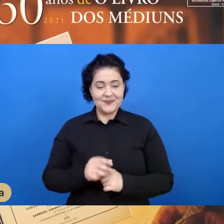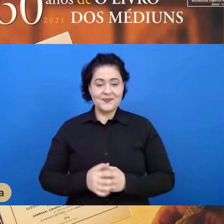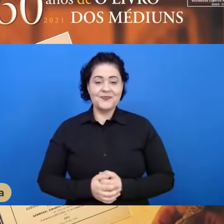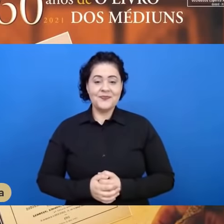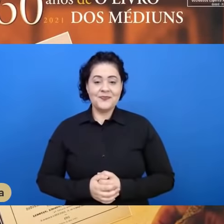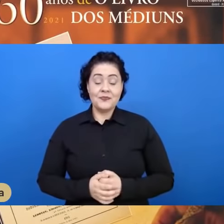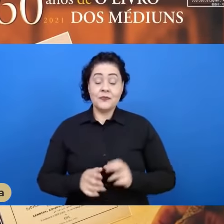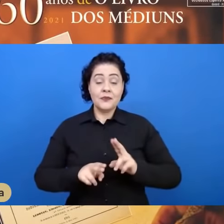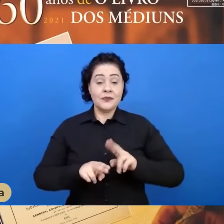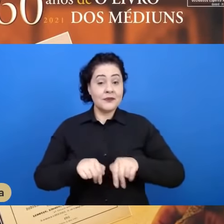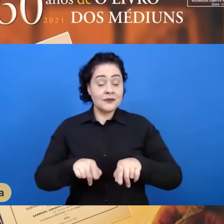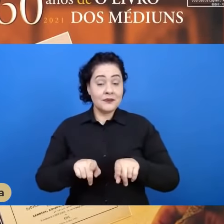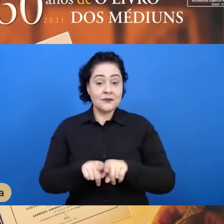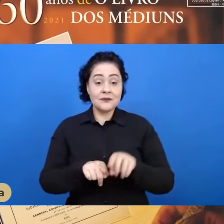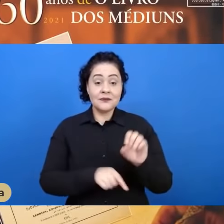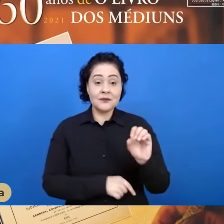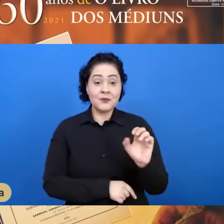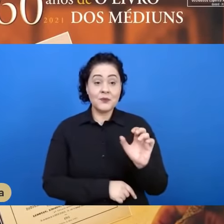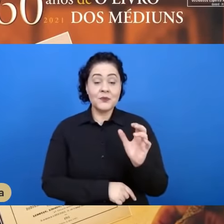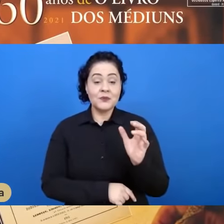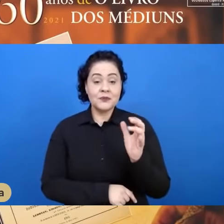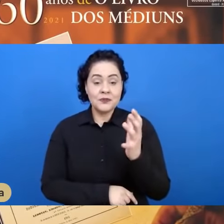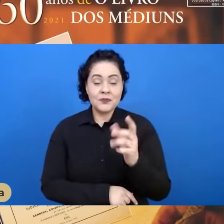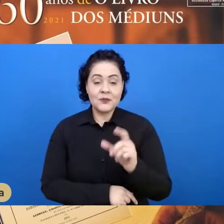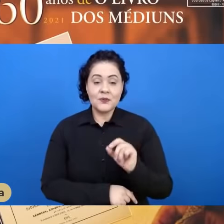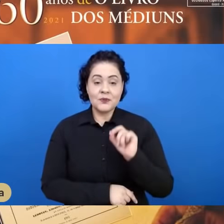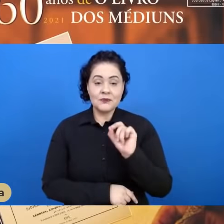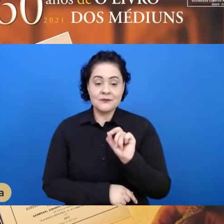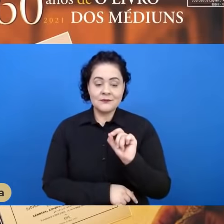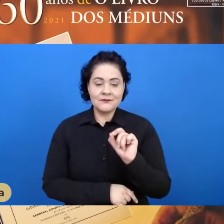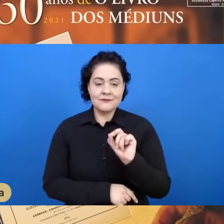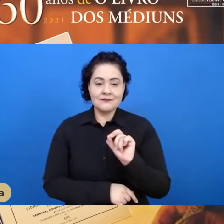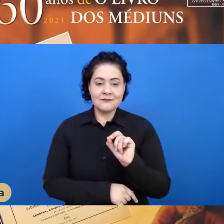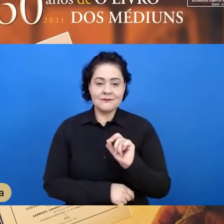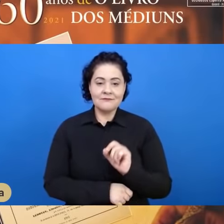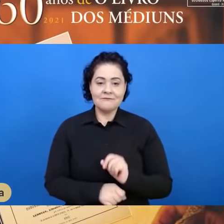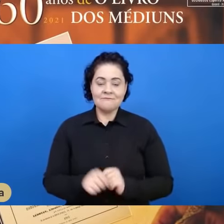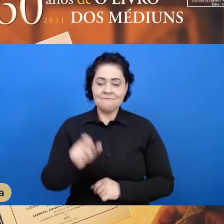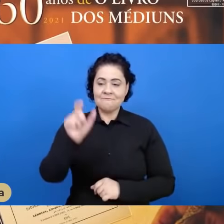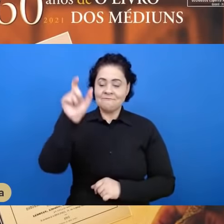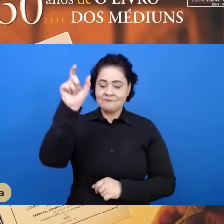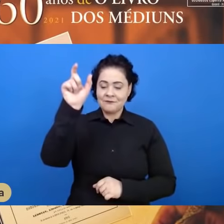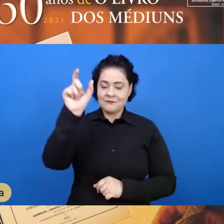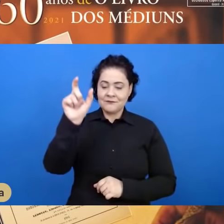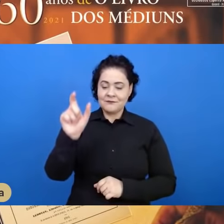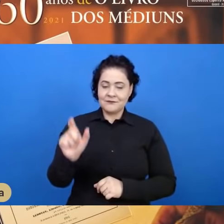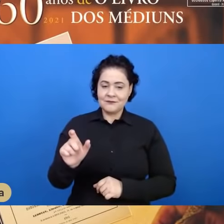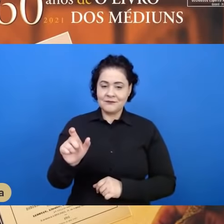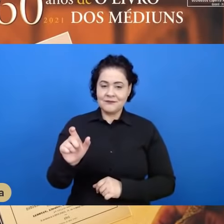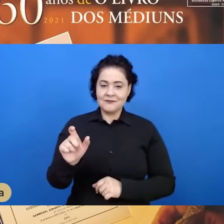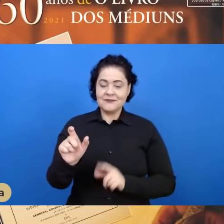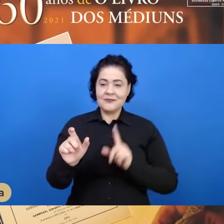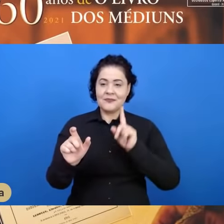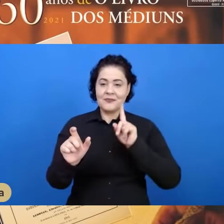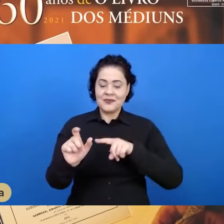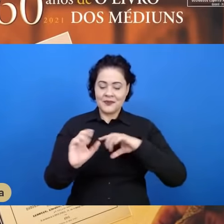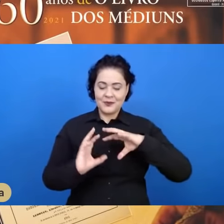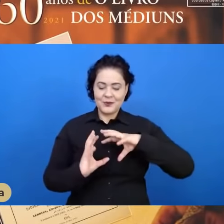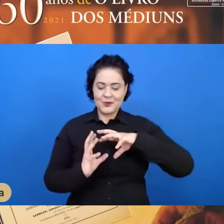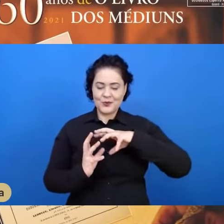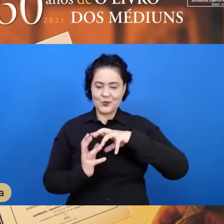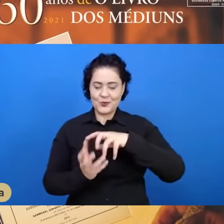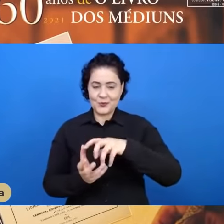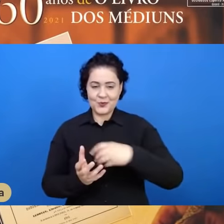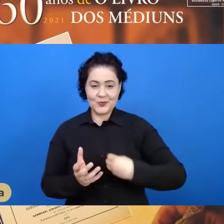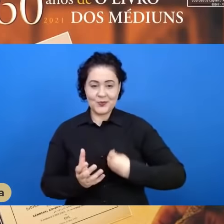por aquele que é, do ponto de vista moral, o sol espiritual de nosso planeta e de